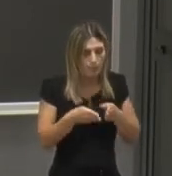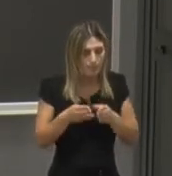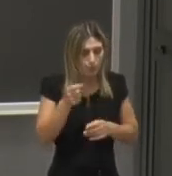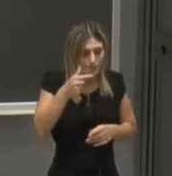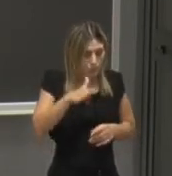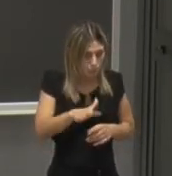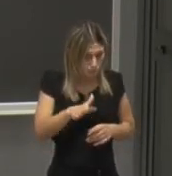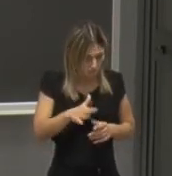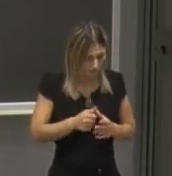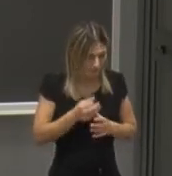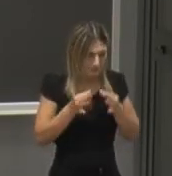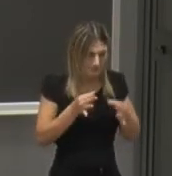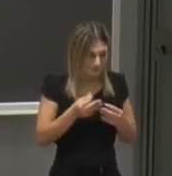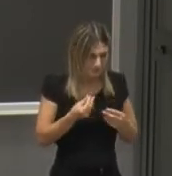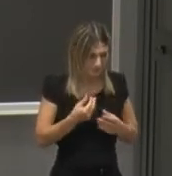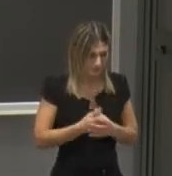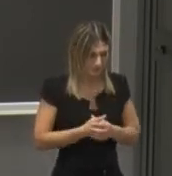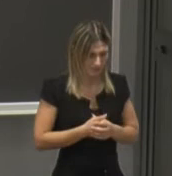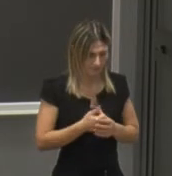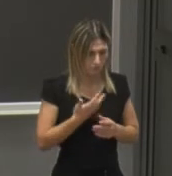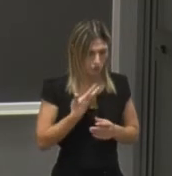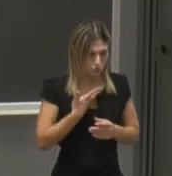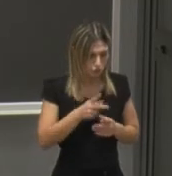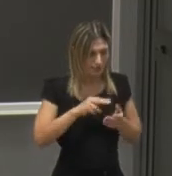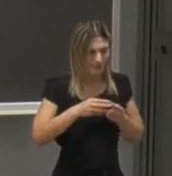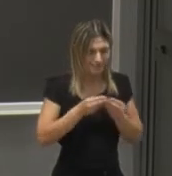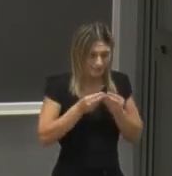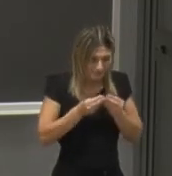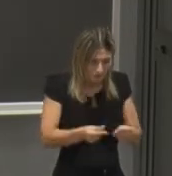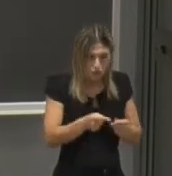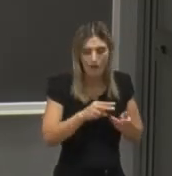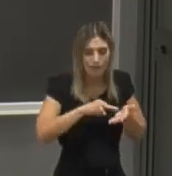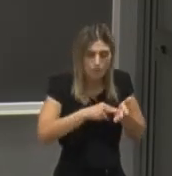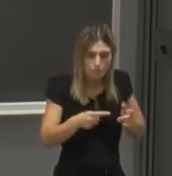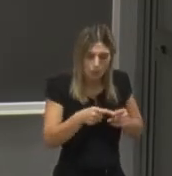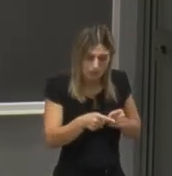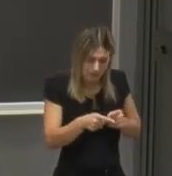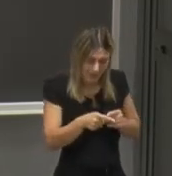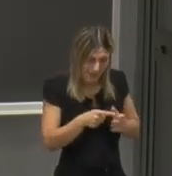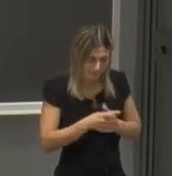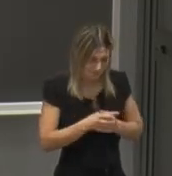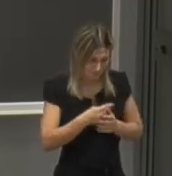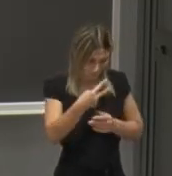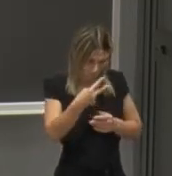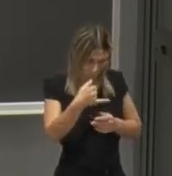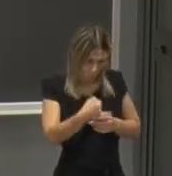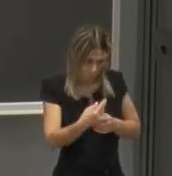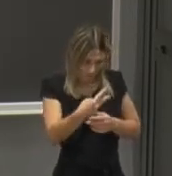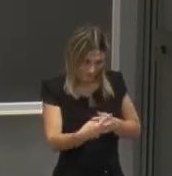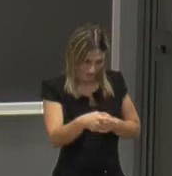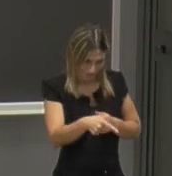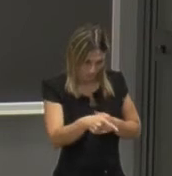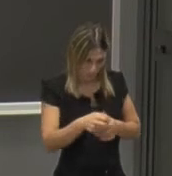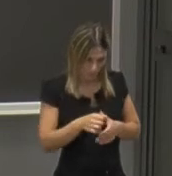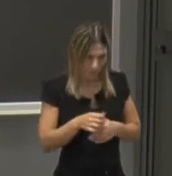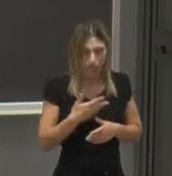ovvero sia il PhD program in information and communication technology ICT che è quello che in un certo